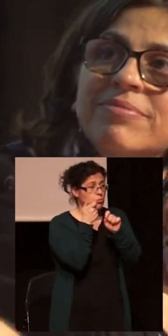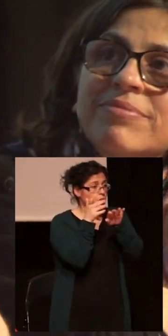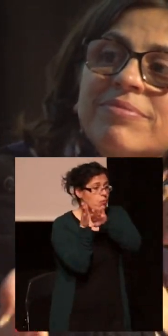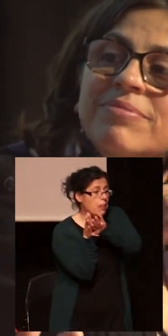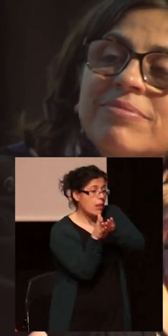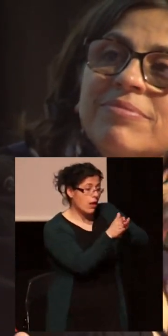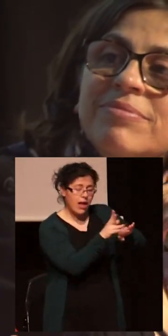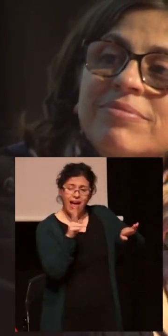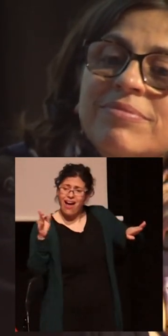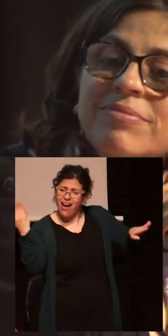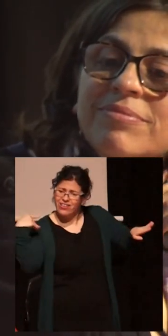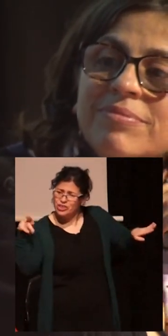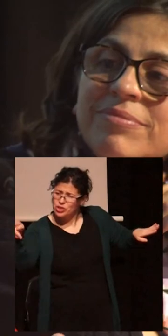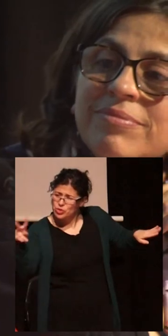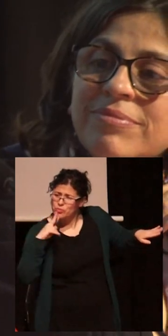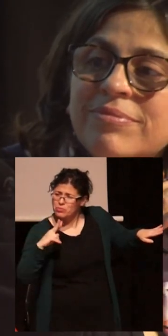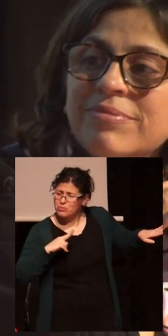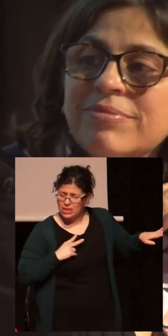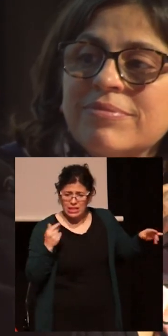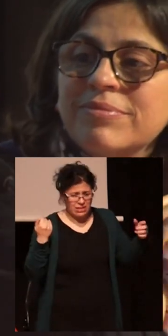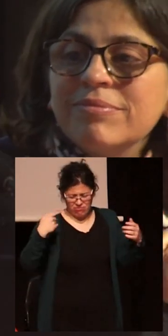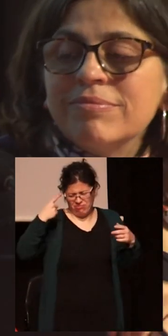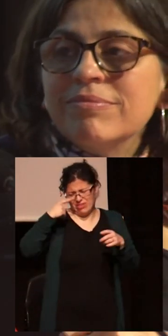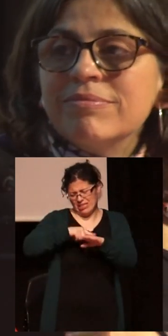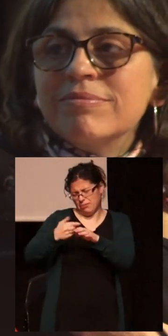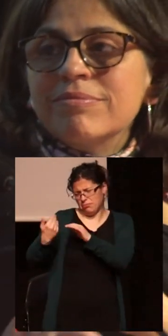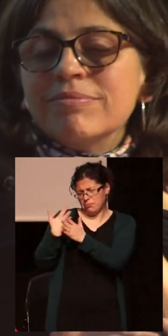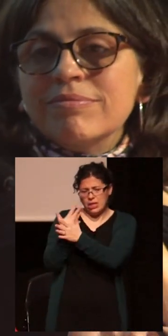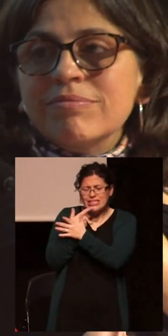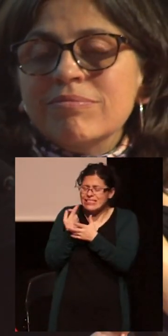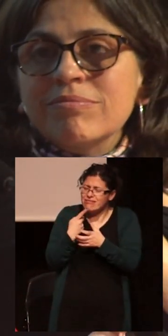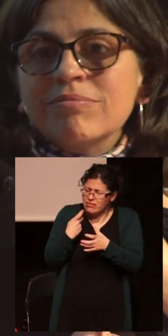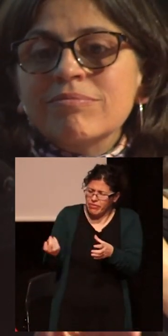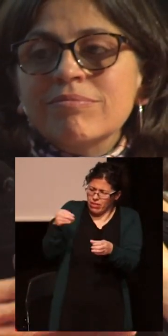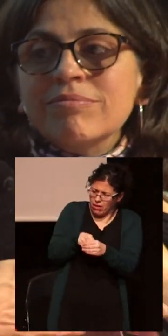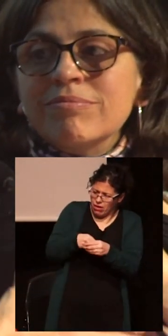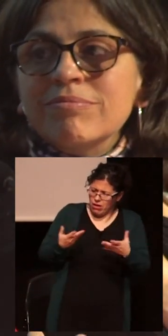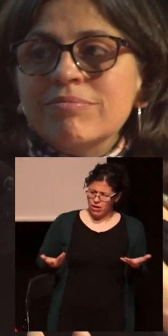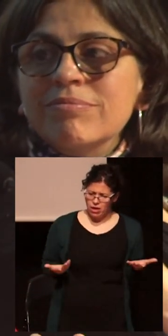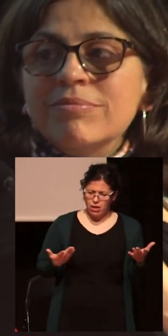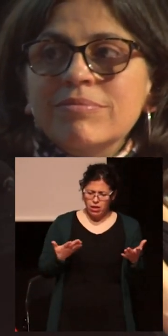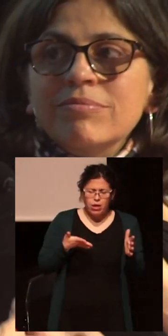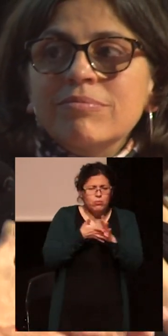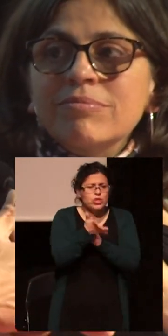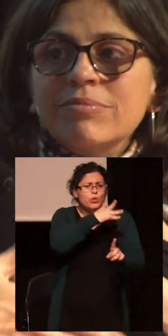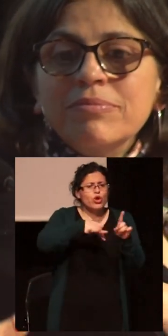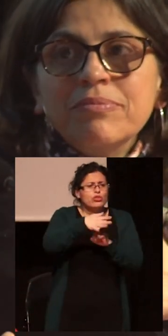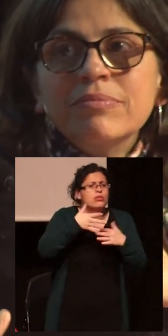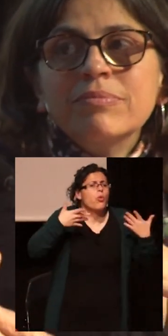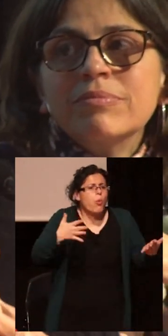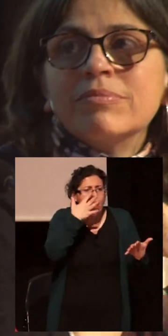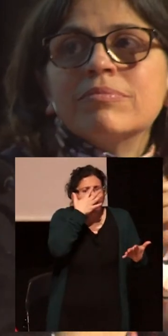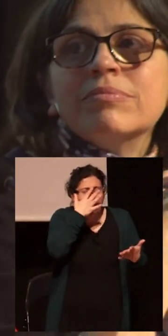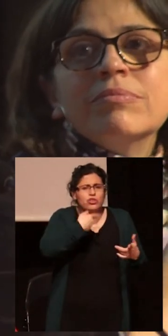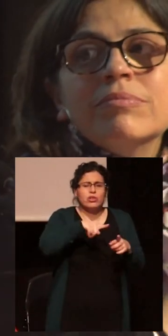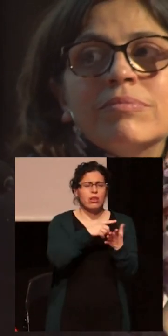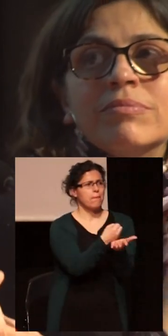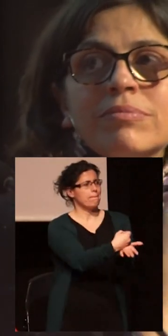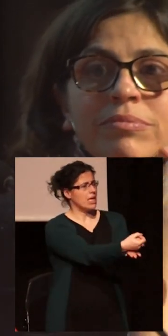hace tiempo, es muy difícil introducirlo aquí. Porque, en definitiva, ¿qué contexto, si estamos hablando, de medicarse correctamente a